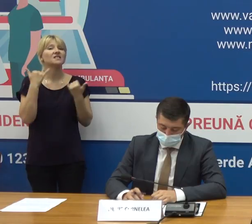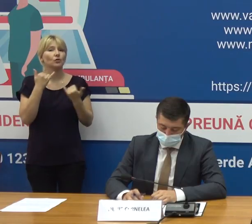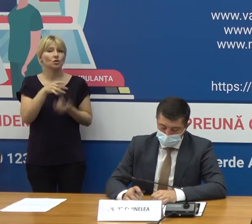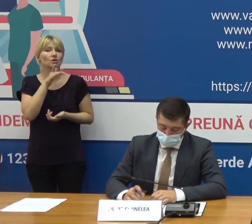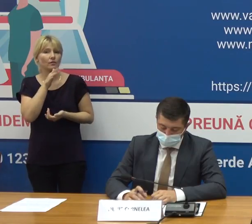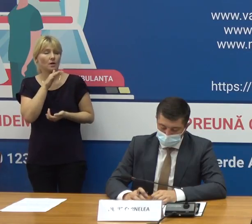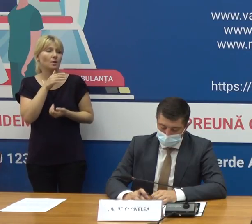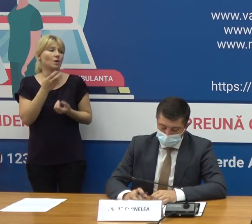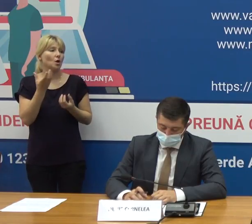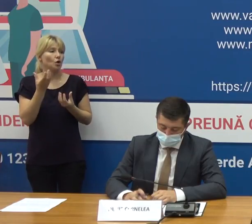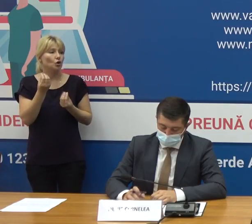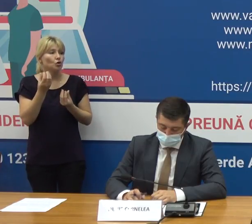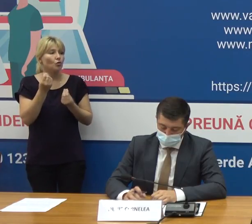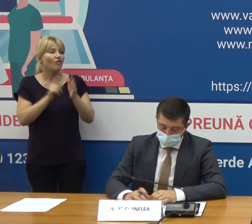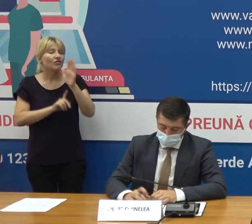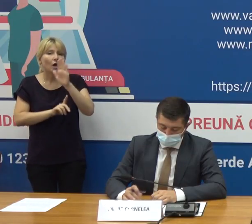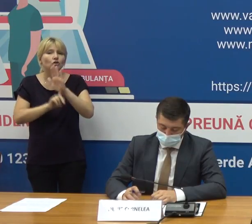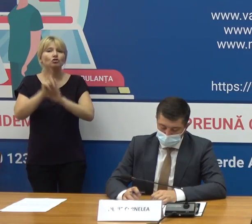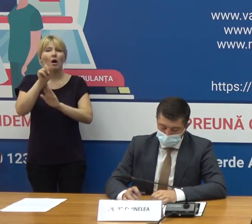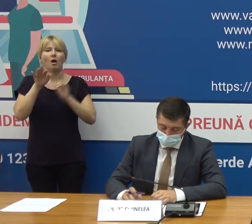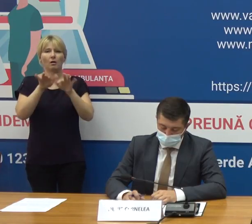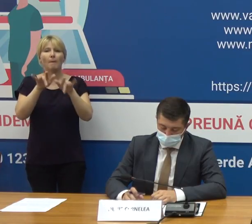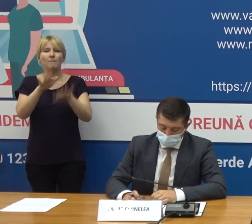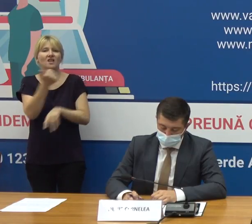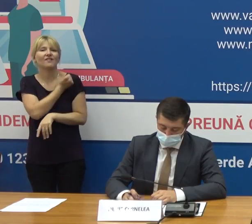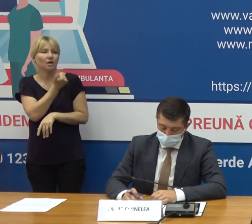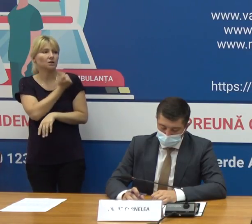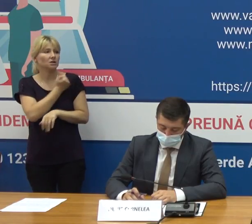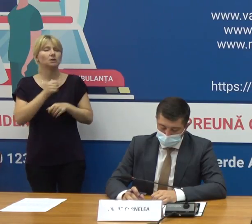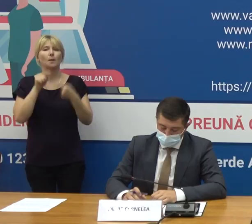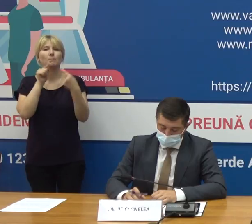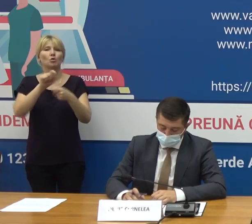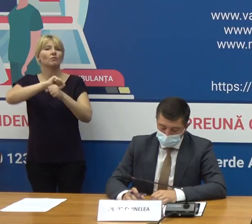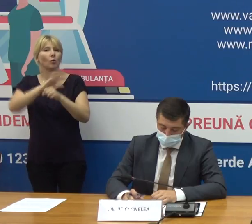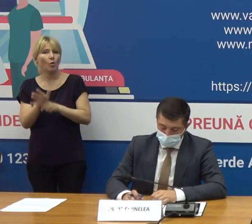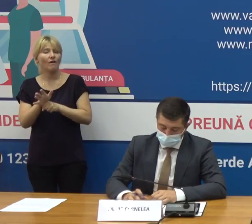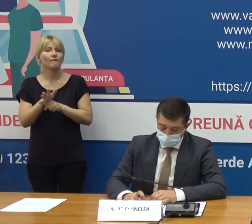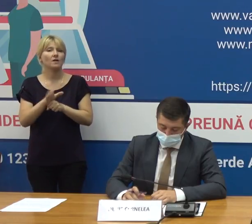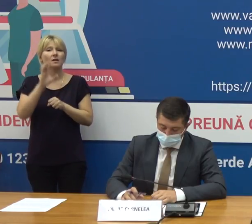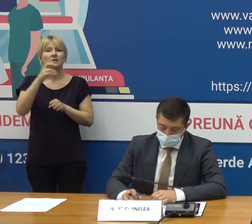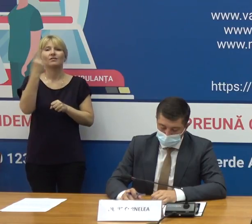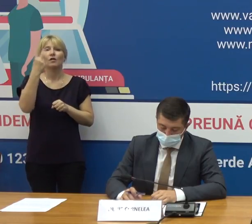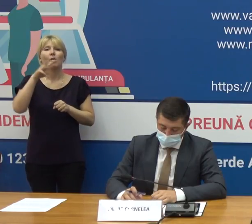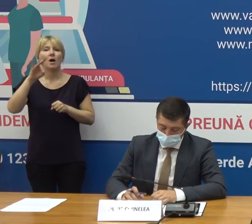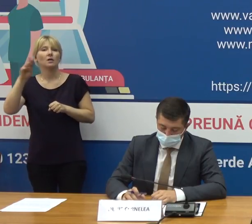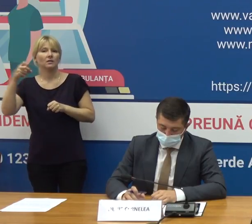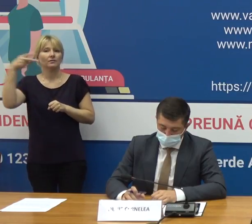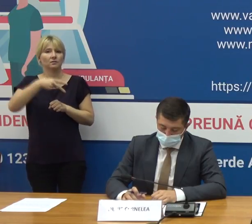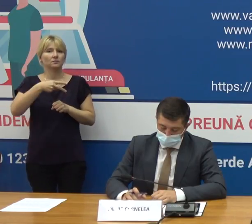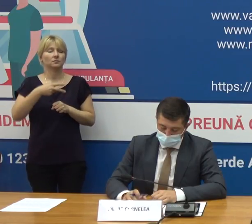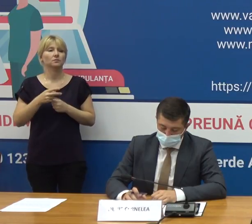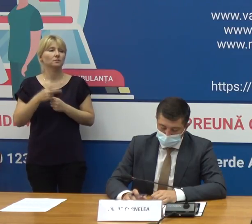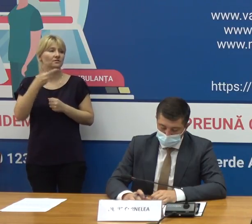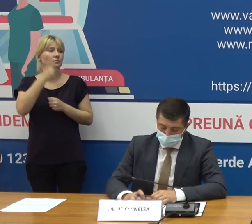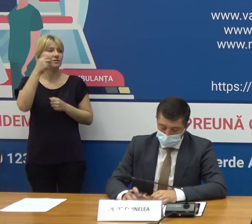de la începutul campaniei de vaccinare anti-COVID-19 din 2 martie 2021 a fost